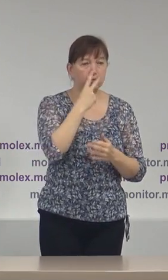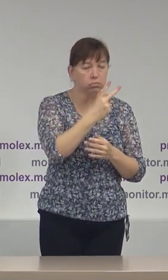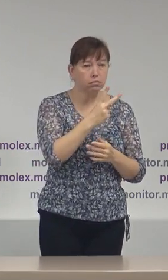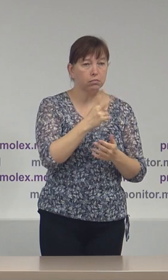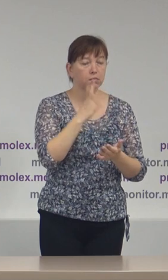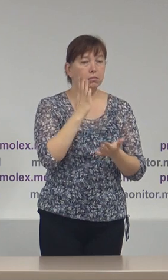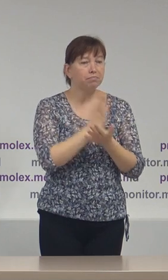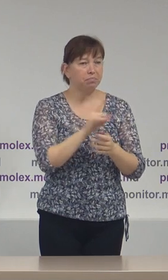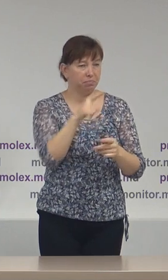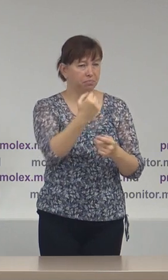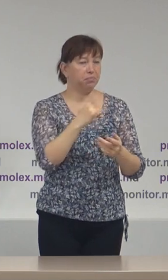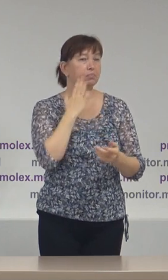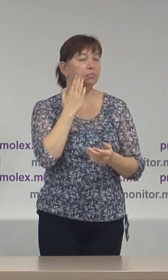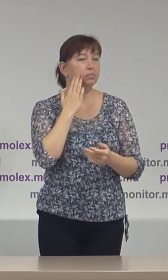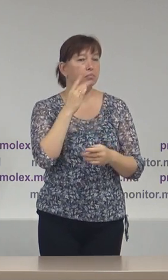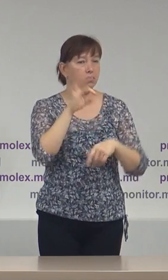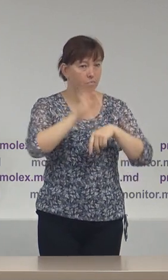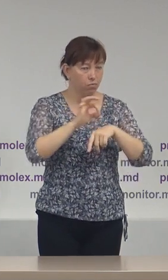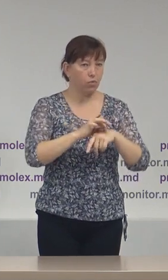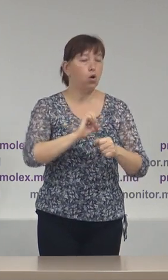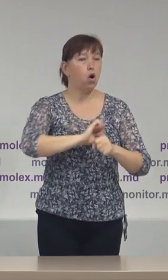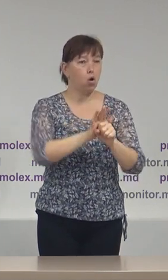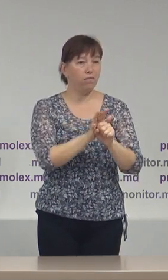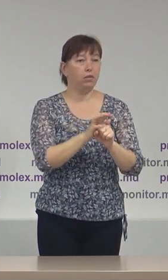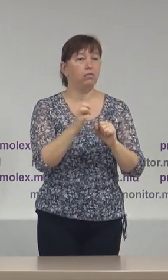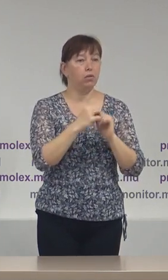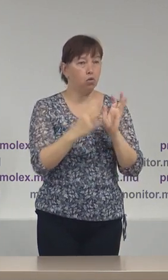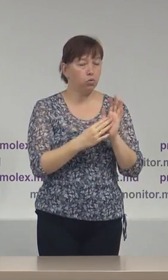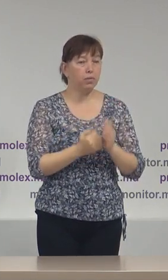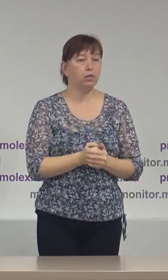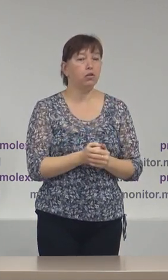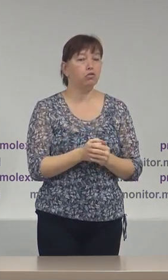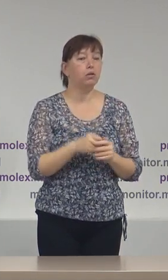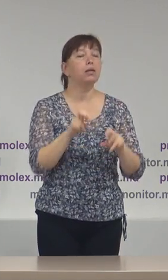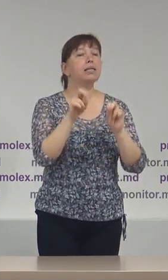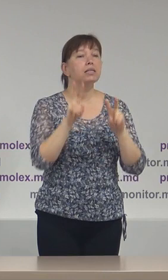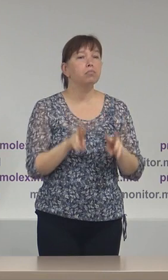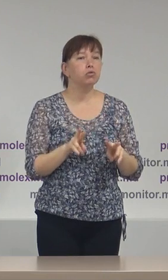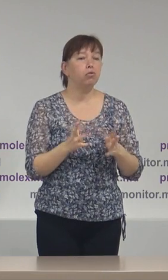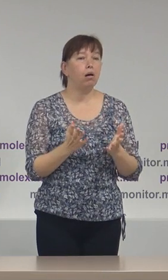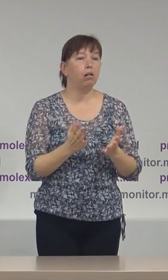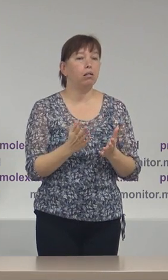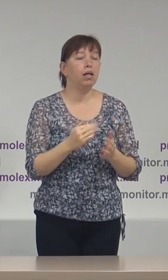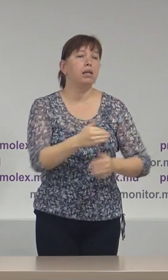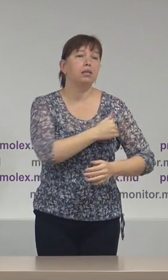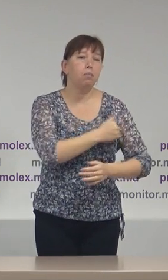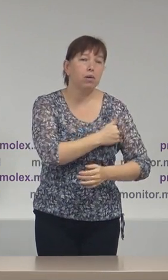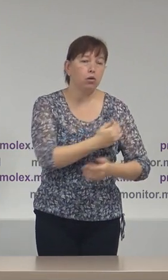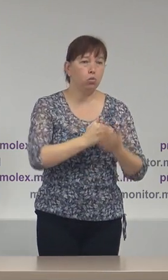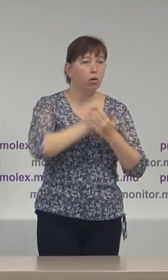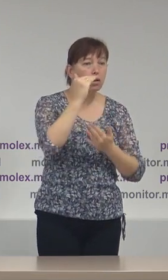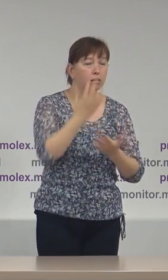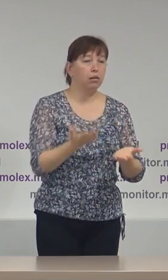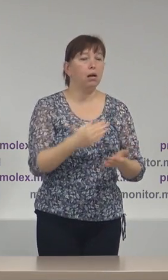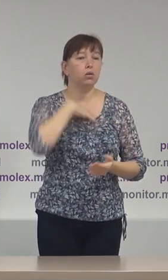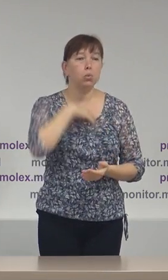caracteristice COVID-19, în special temperatură ridicată,